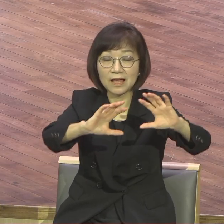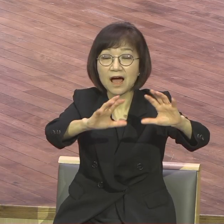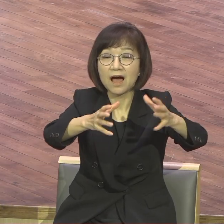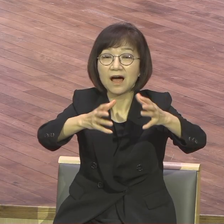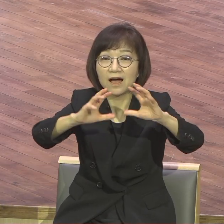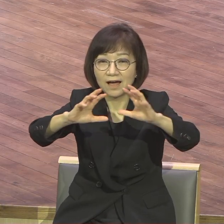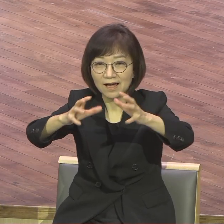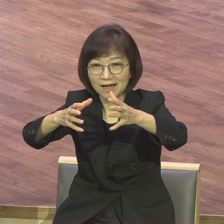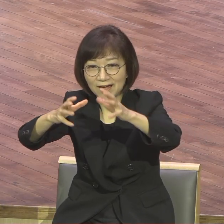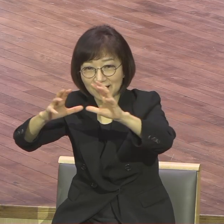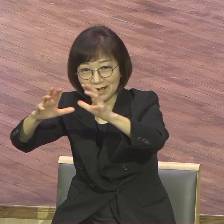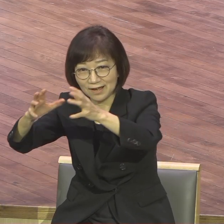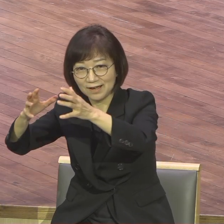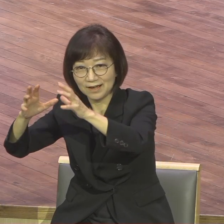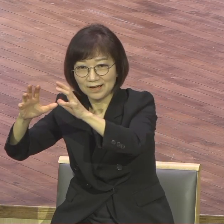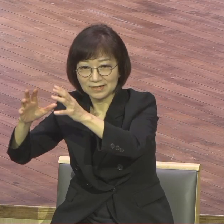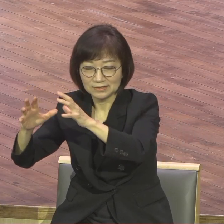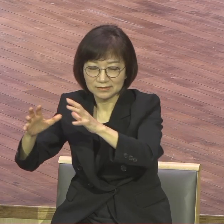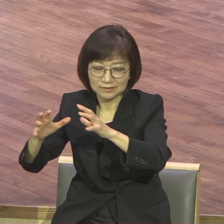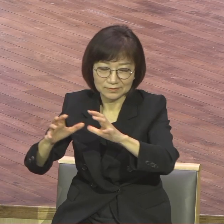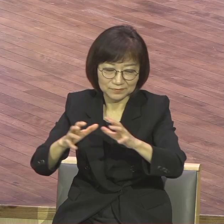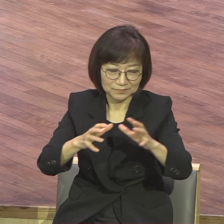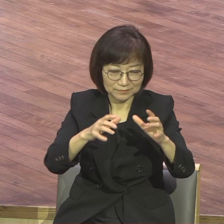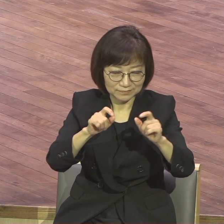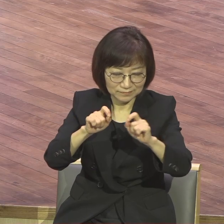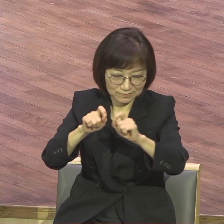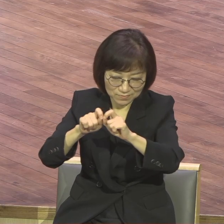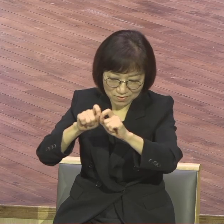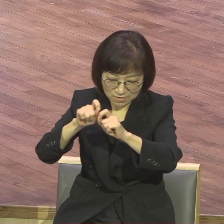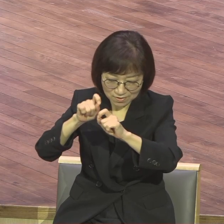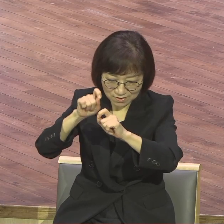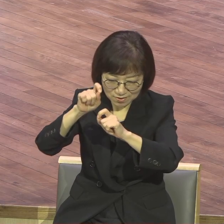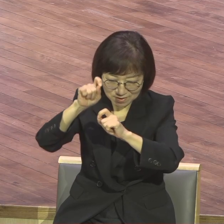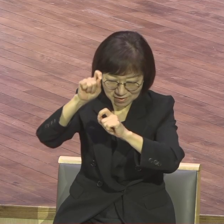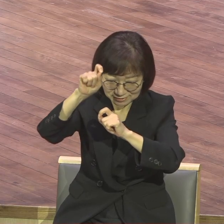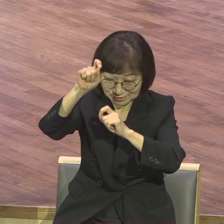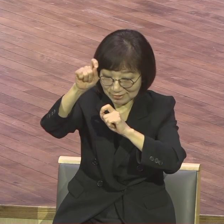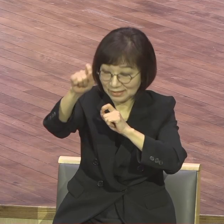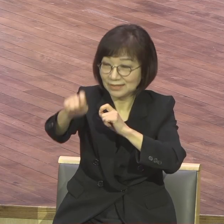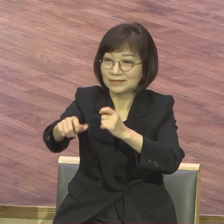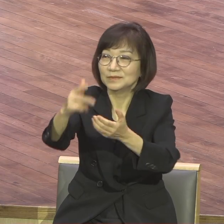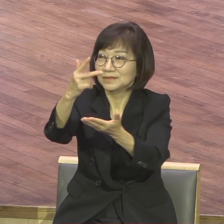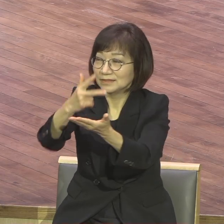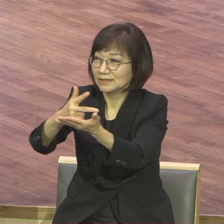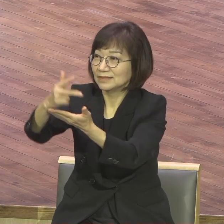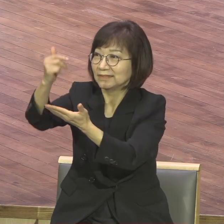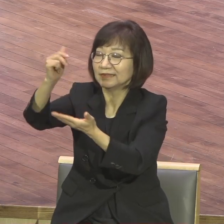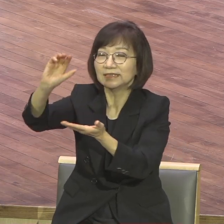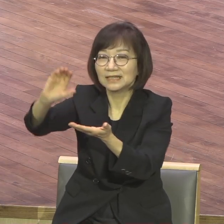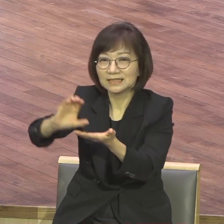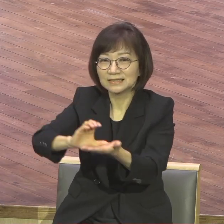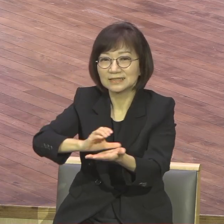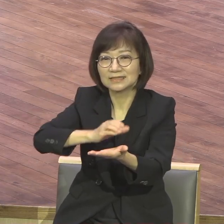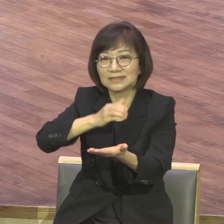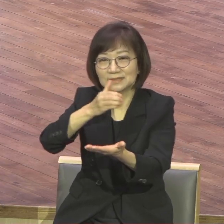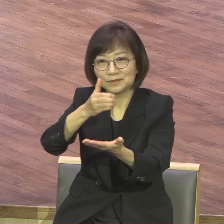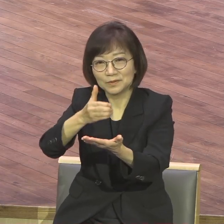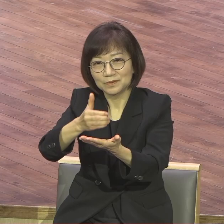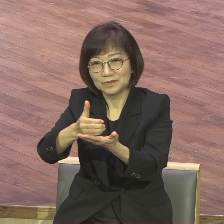영원히 전문의 주가